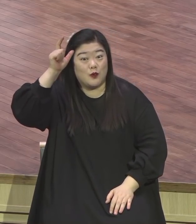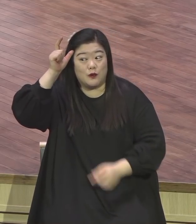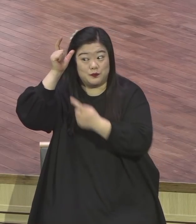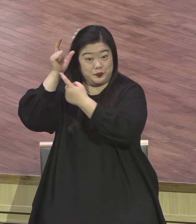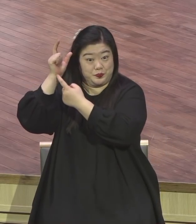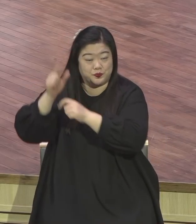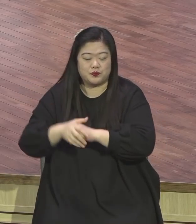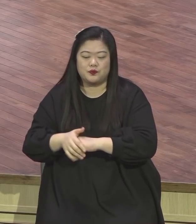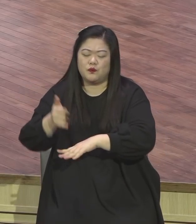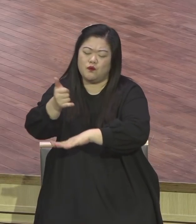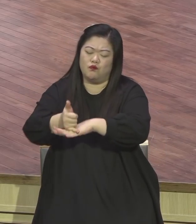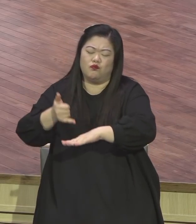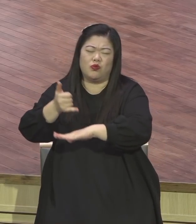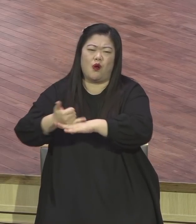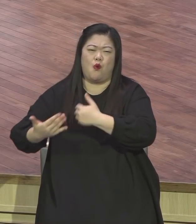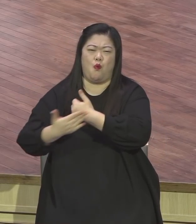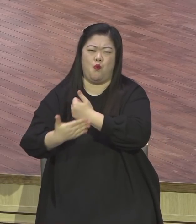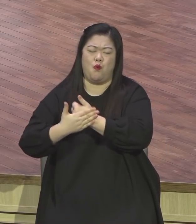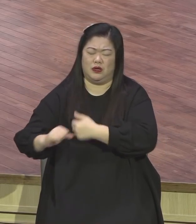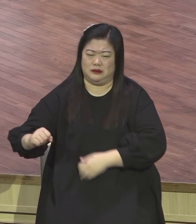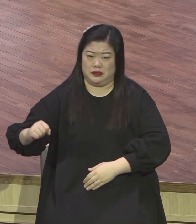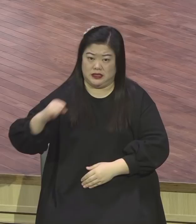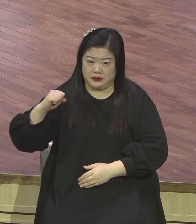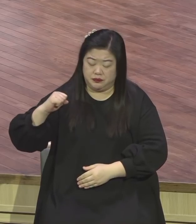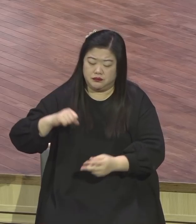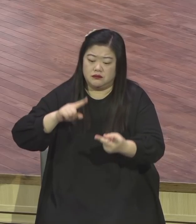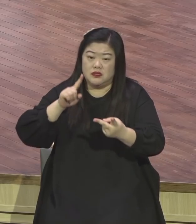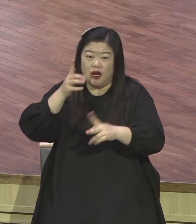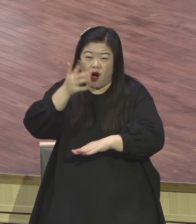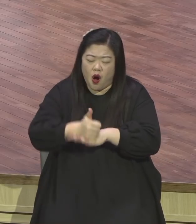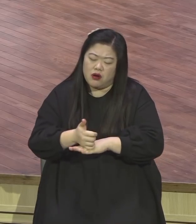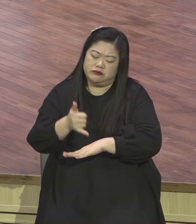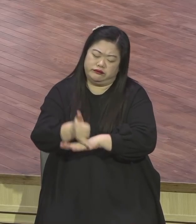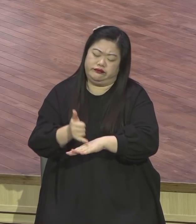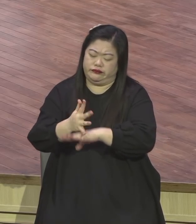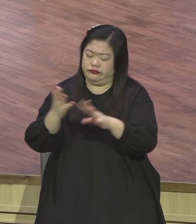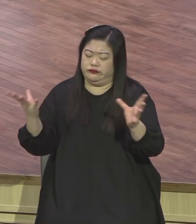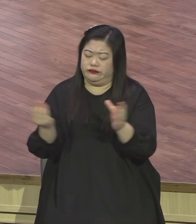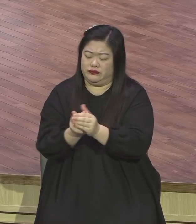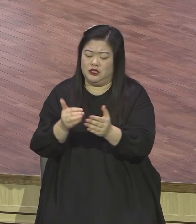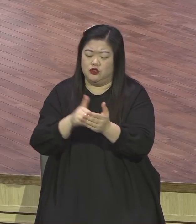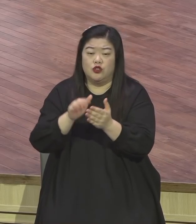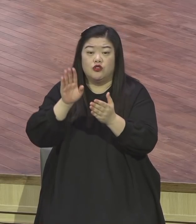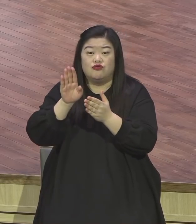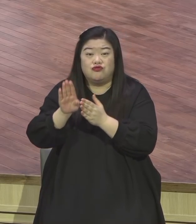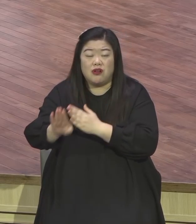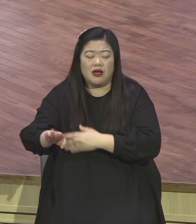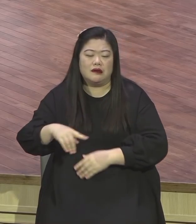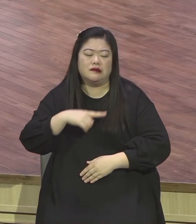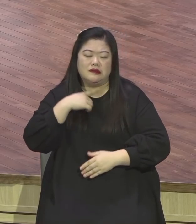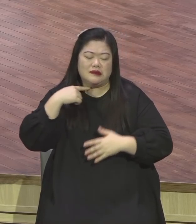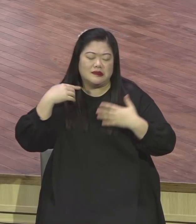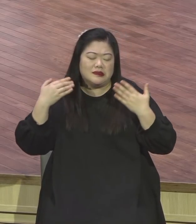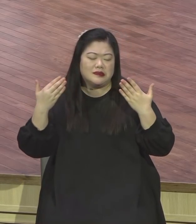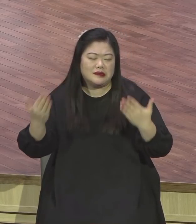다 제공하면서 그다음 마지막 어떻게 해요 머리부터 발까지 다 줍니다 우리 다 먹잖아요